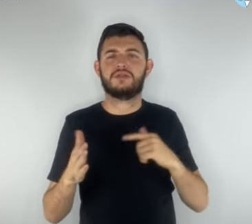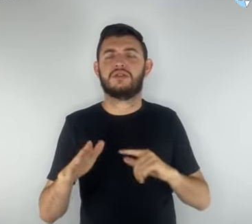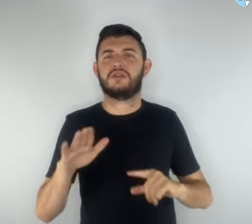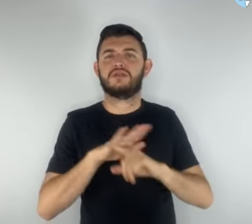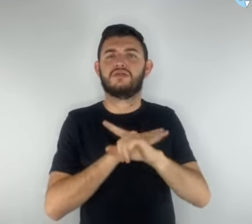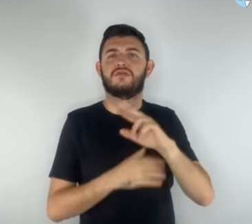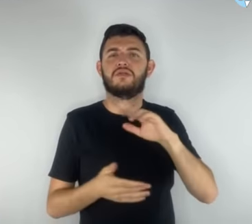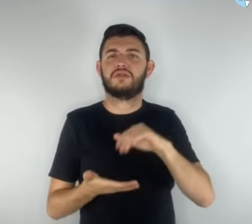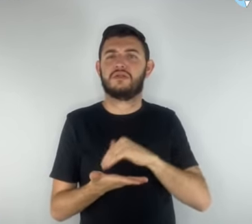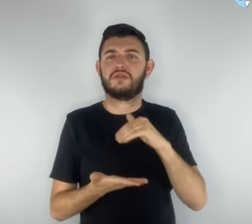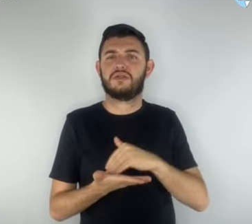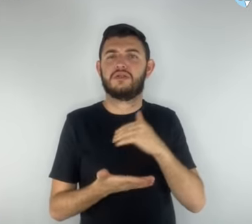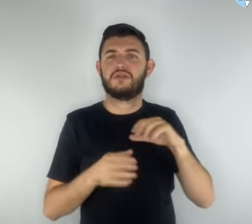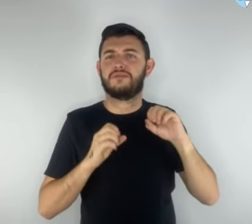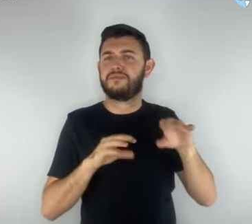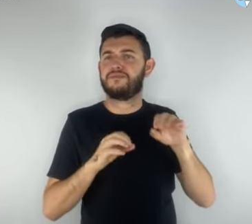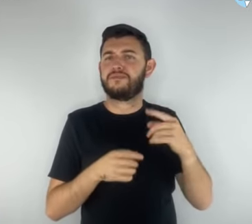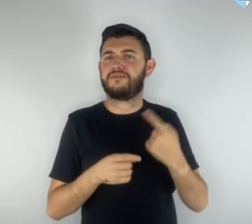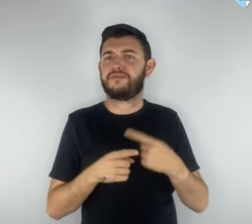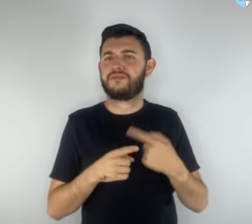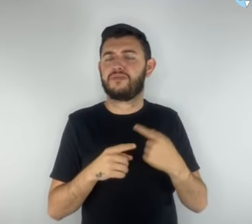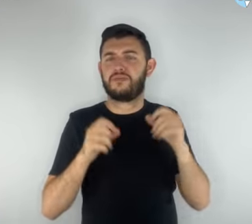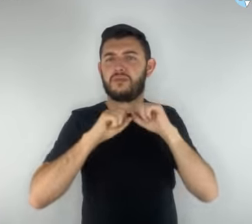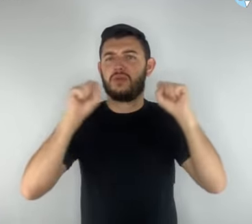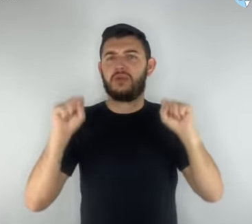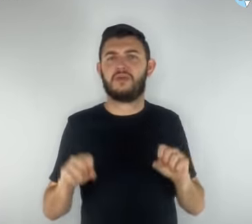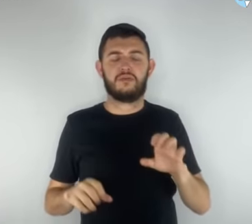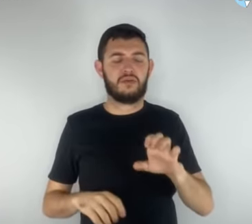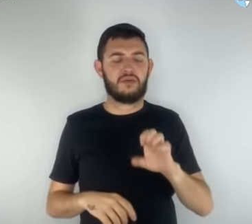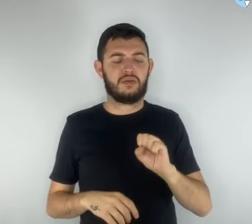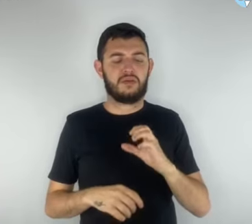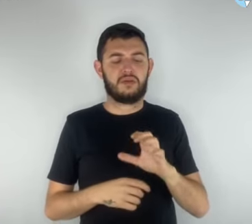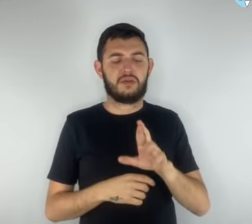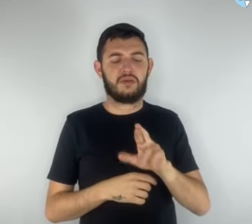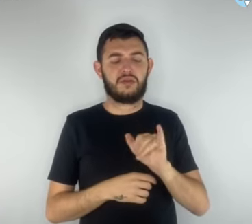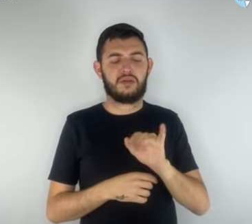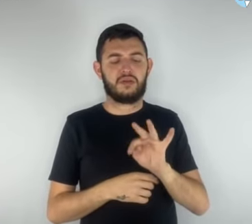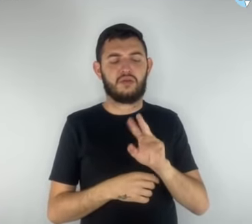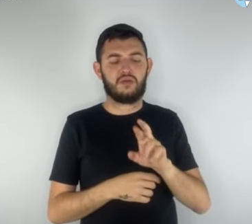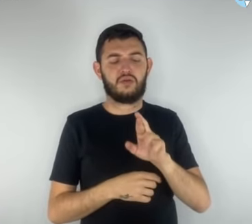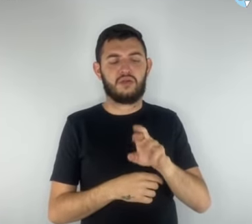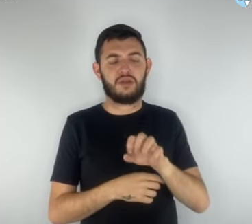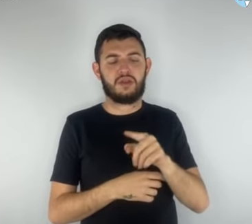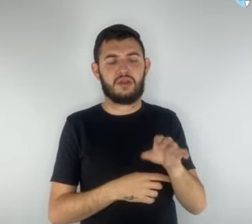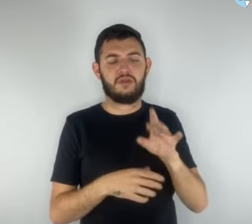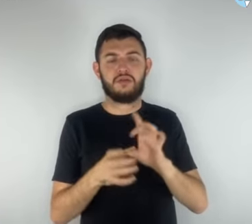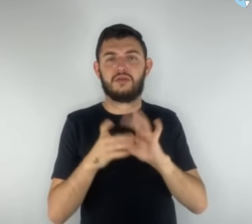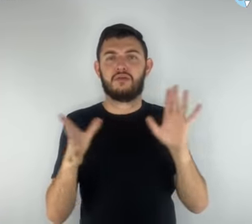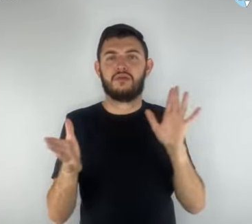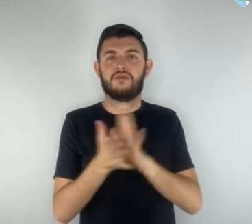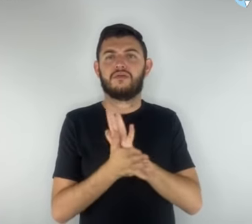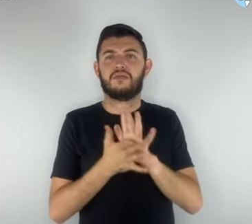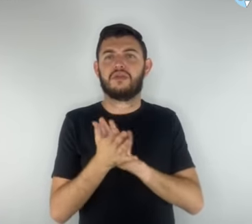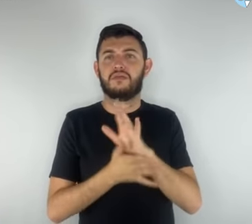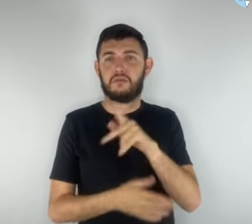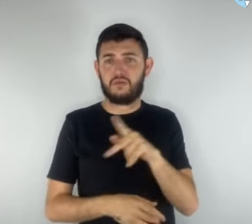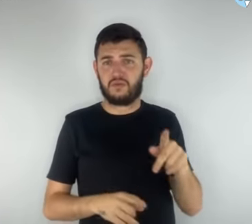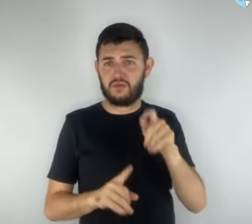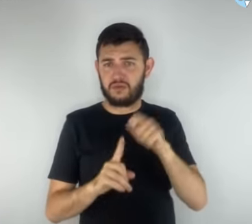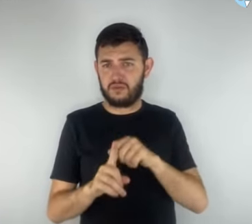porquê de o sistema de escrituração ainda não estar disponível aos professores no mês de junho e